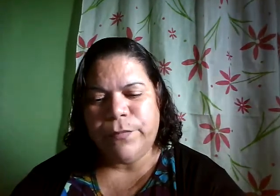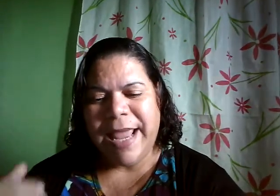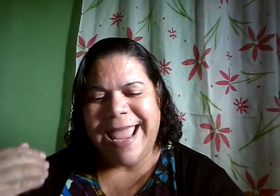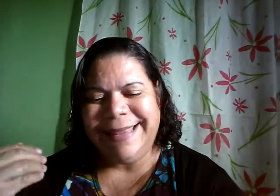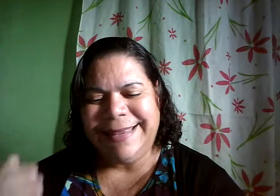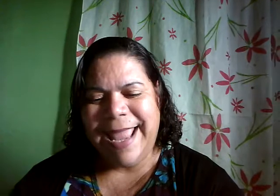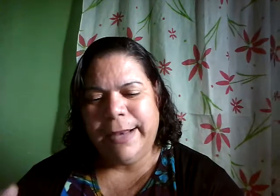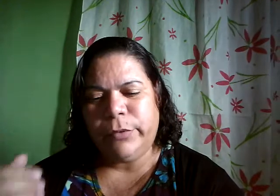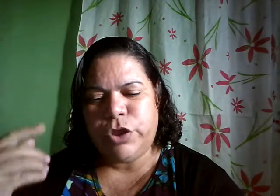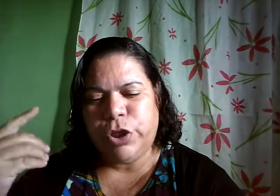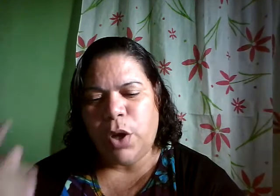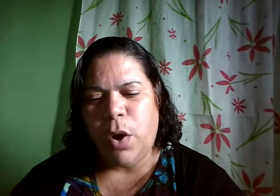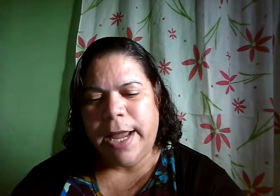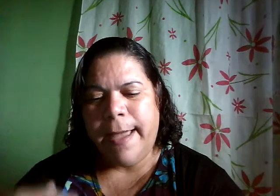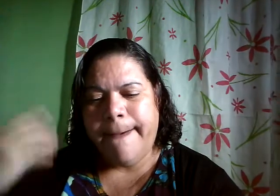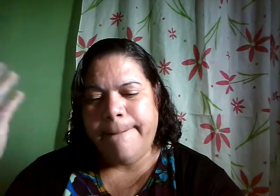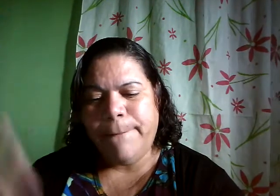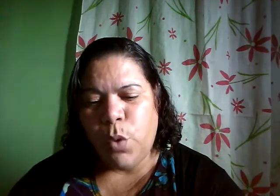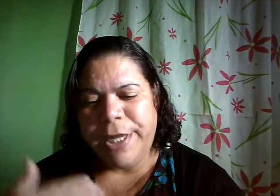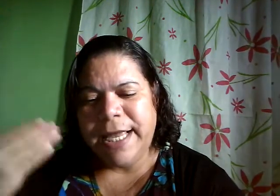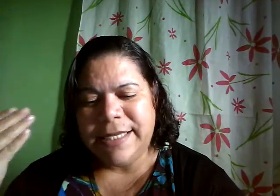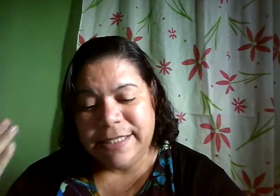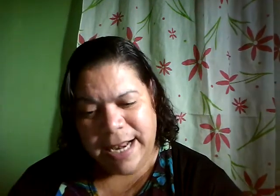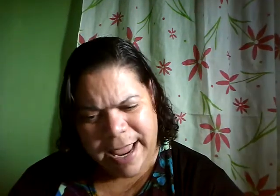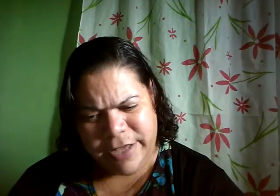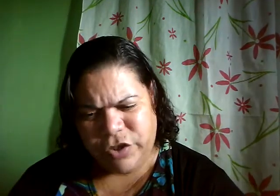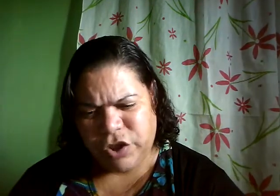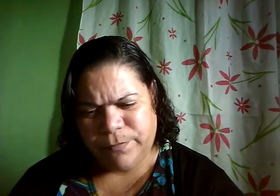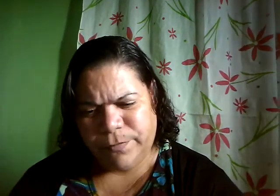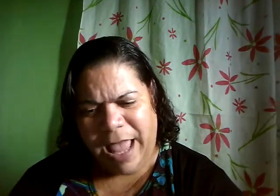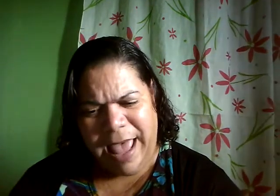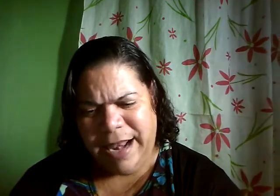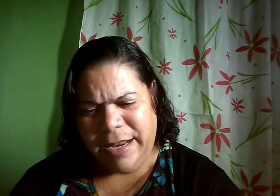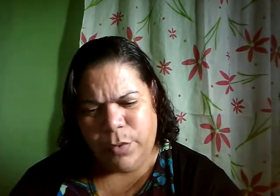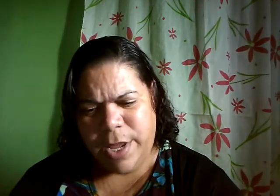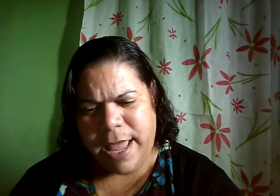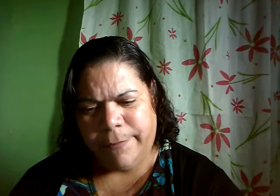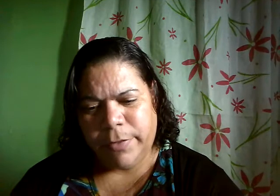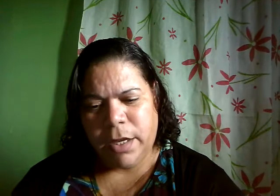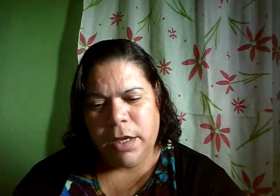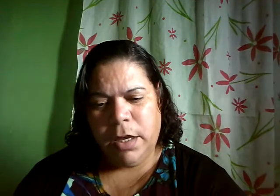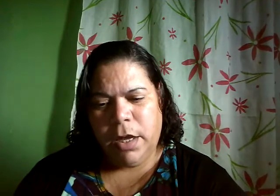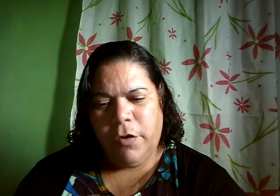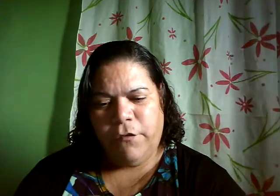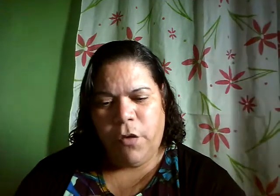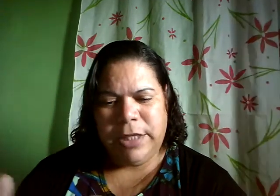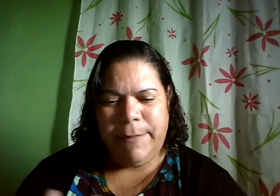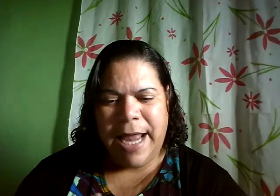eterno de glória muito excelente aleluia vou terminar